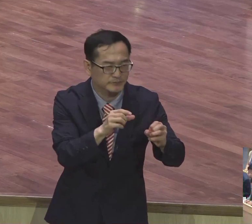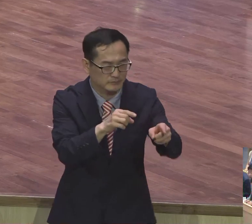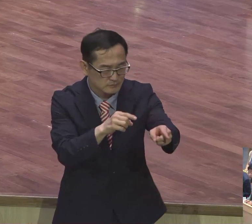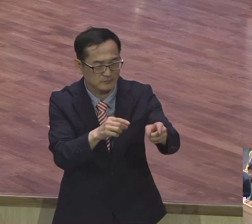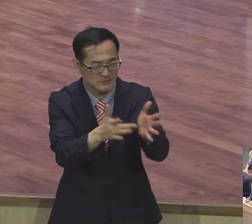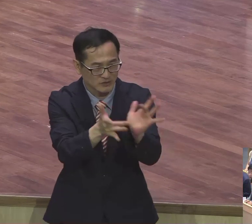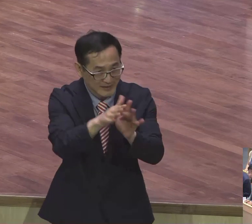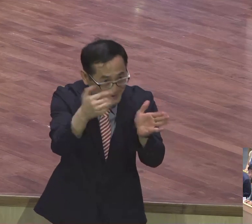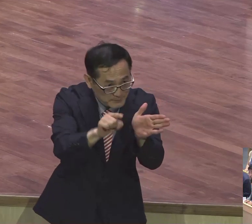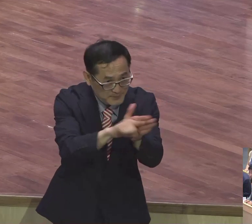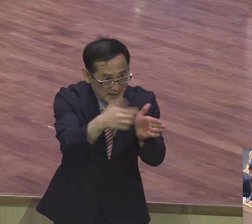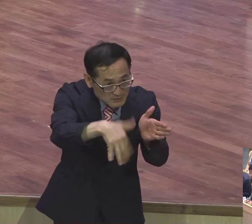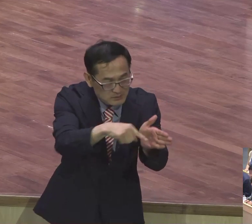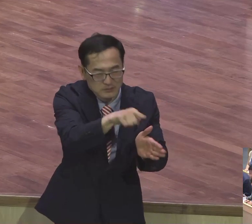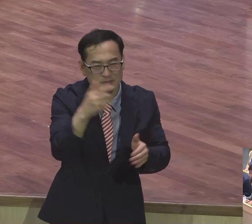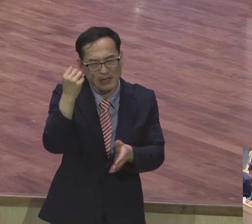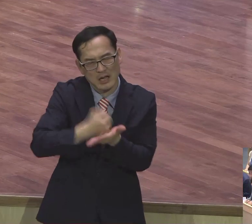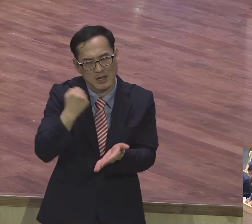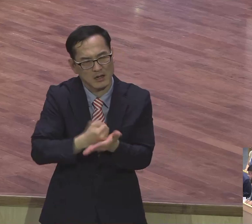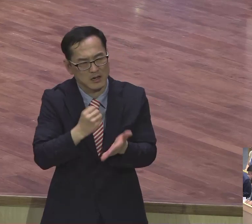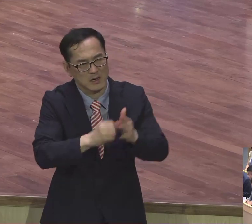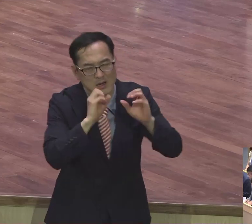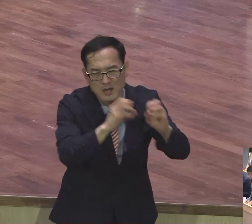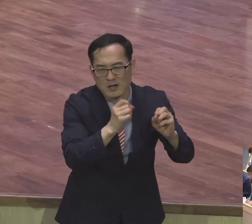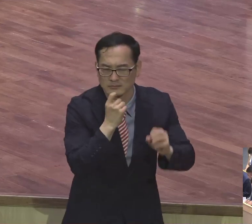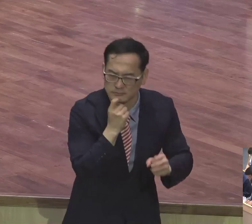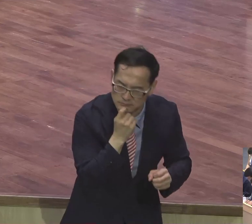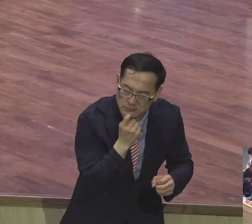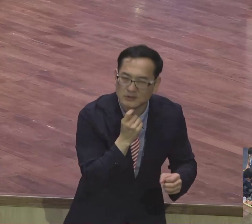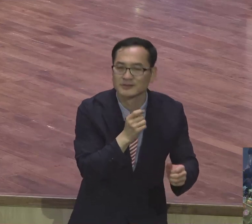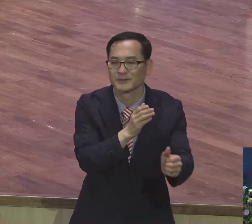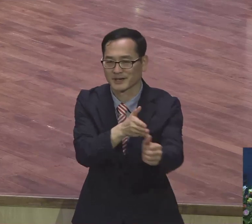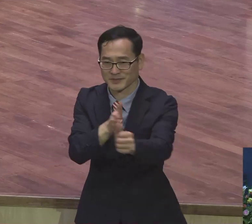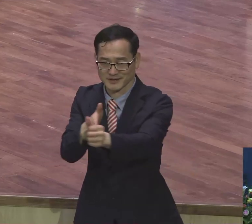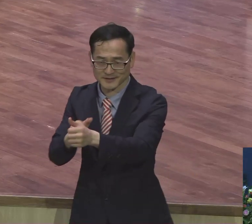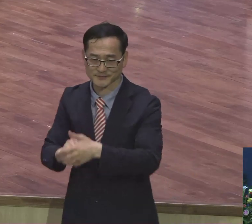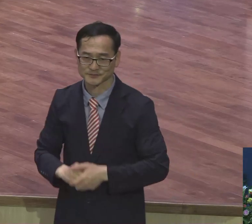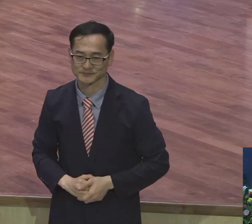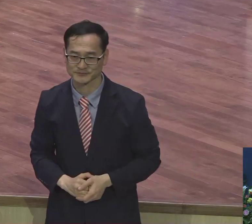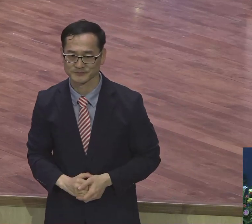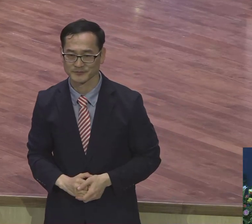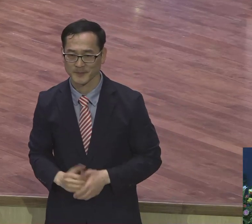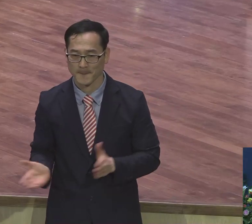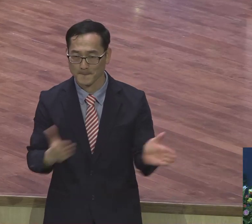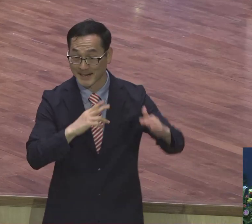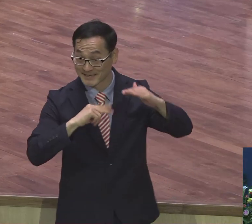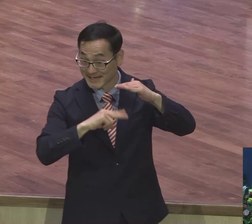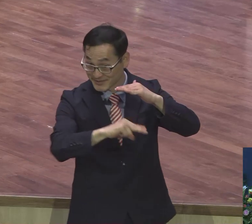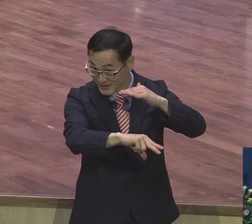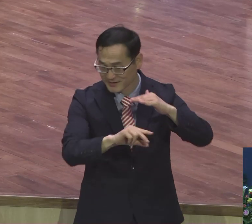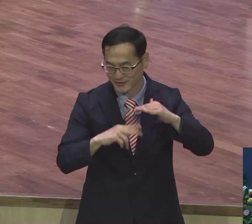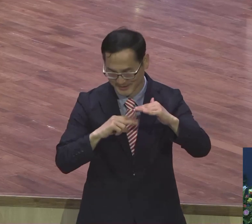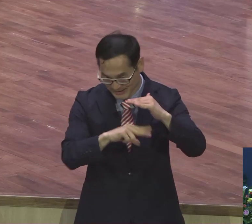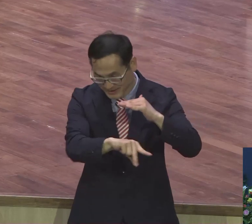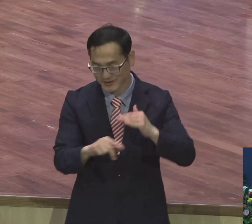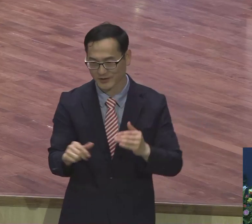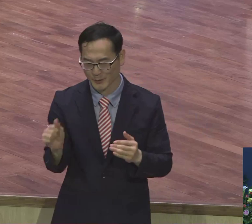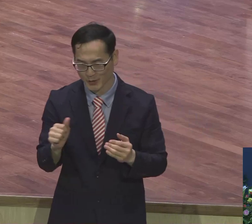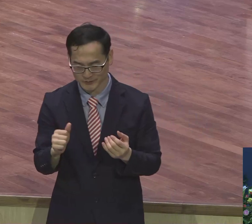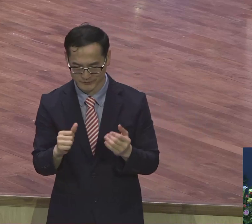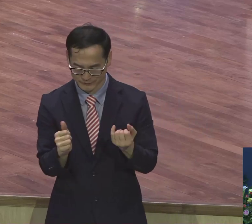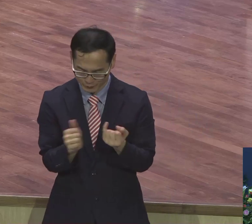축복합니다. 결론입니다. 지하철에서 한 부부가 대화를 하고 있었어요. 아내가 남편에게 뭐라고 말했냐.